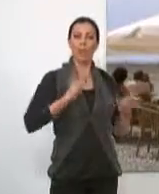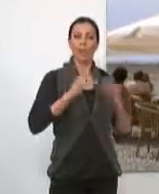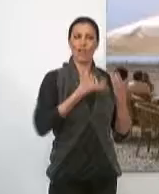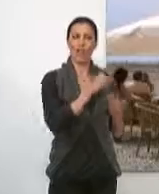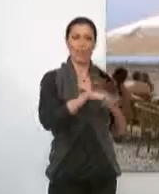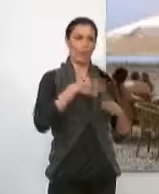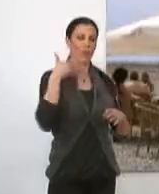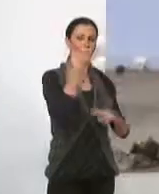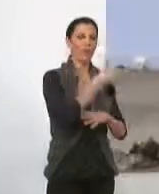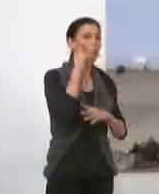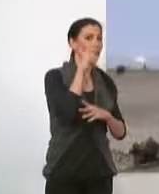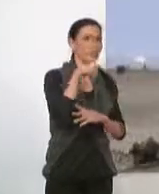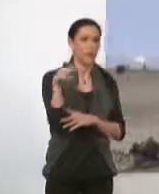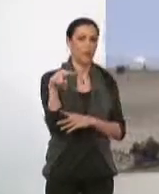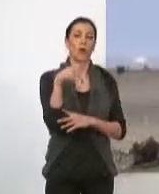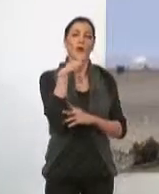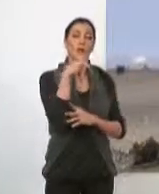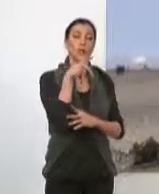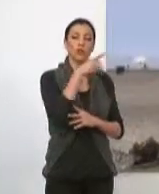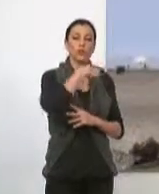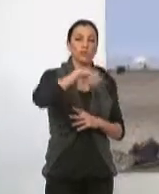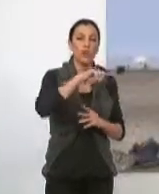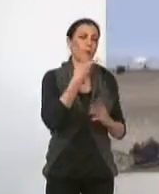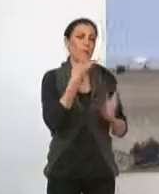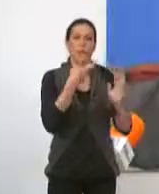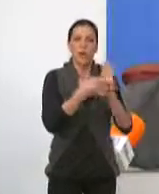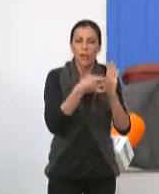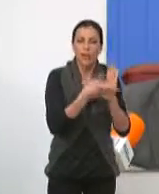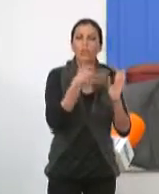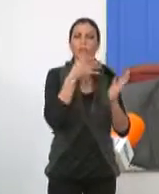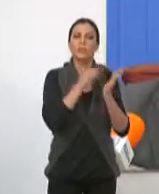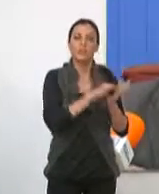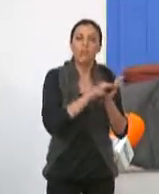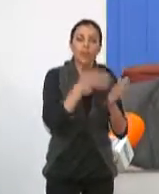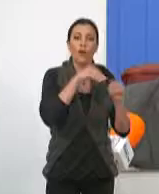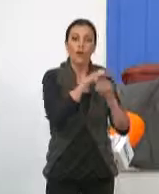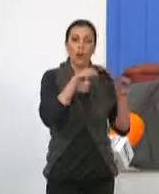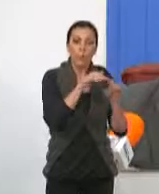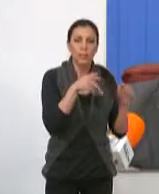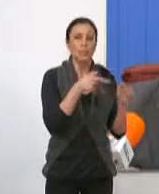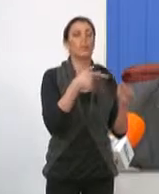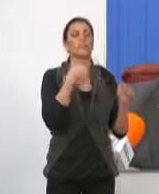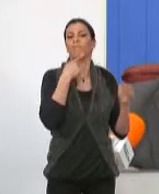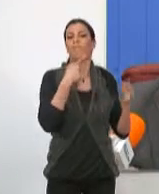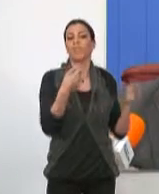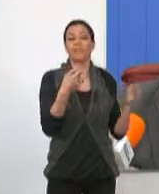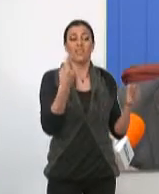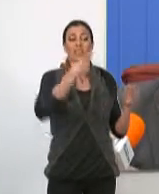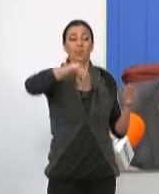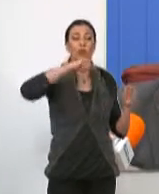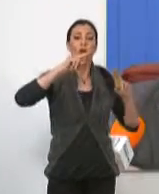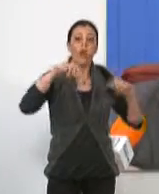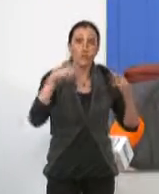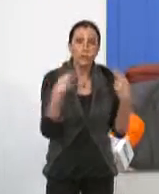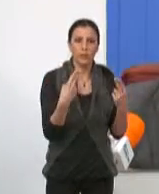para visitarnos. También ha alabado la labor de los chiringuiteros en cuanto a la calidad y servicio de las playas y ha declarado